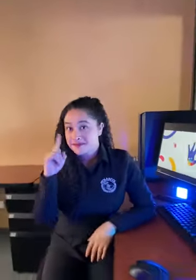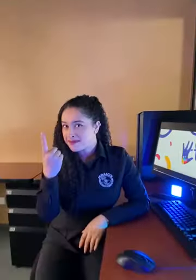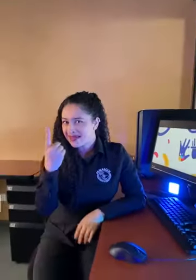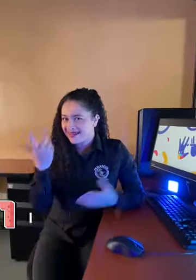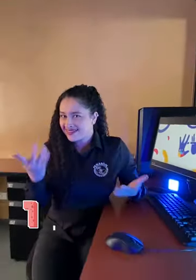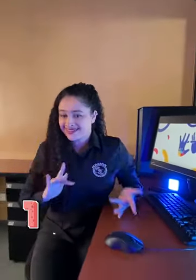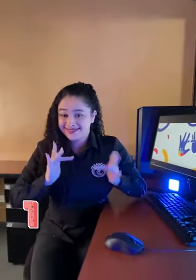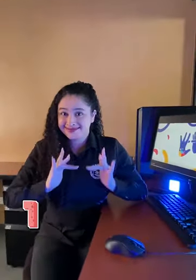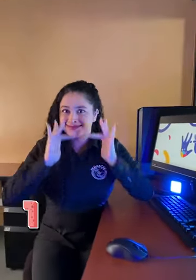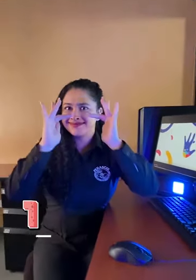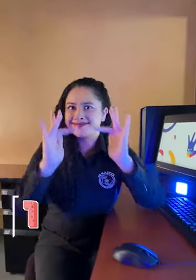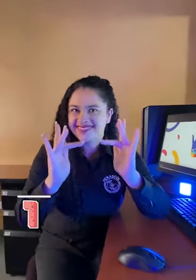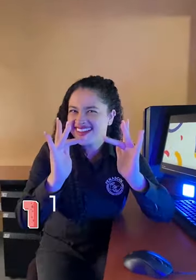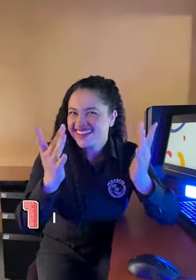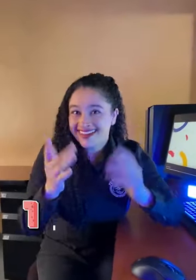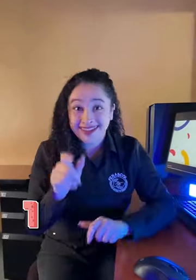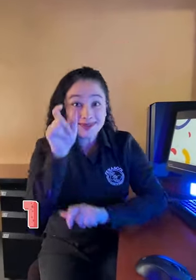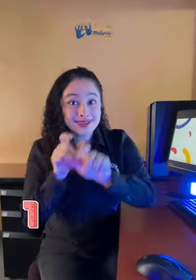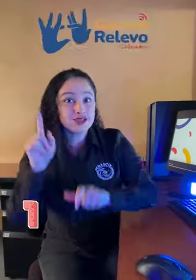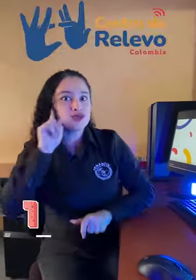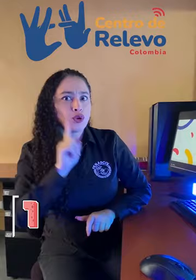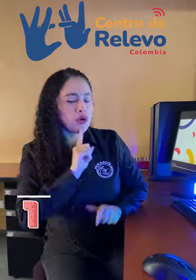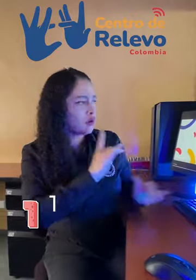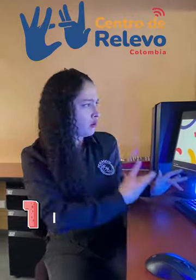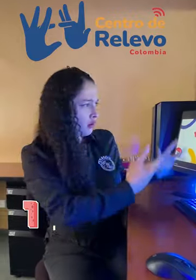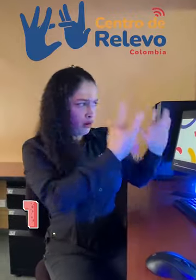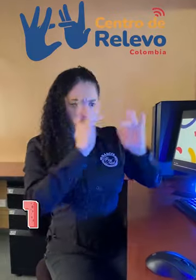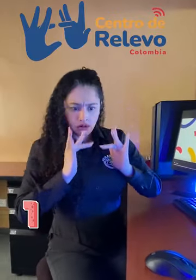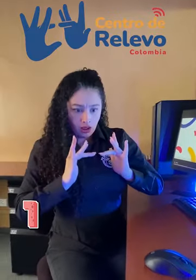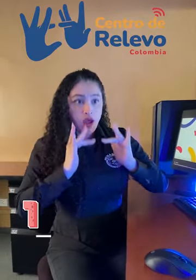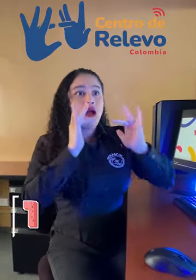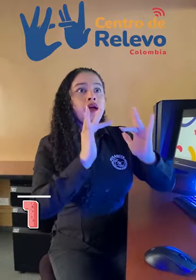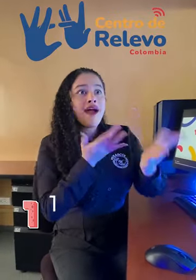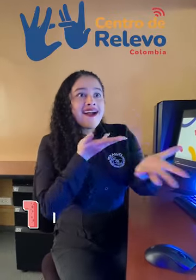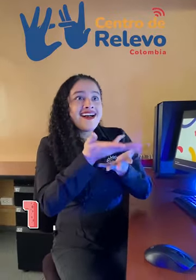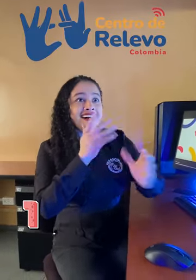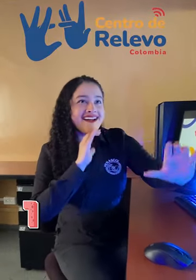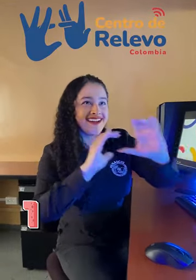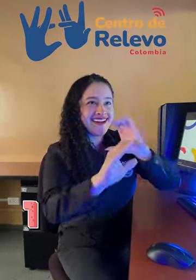Primero, el Centro de Relevo permite la comunicación entre personas sordas y oyentes.